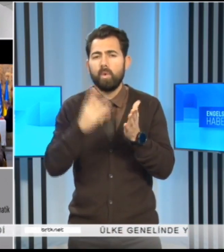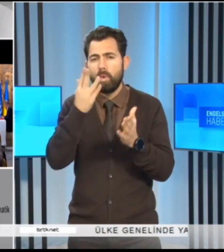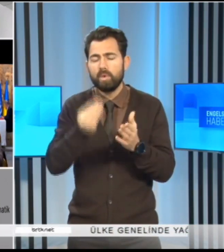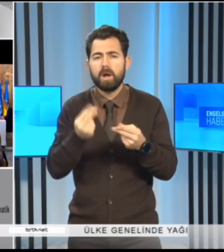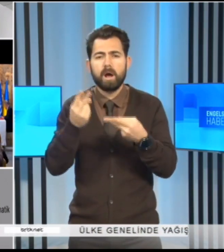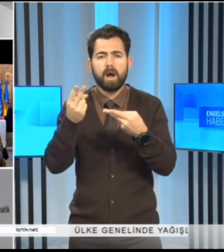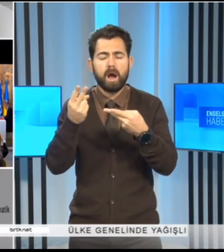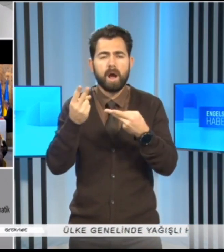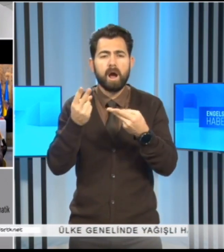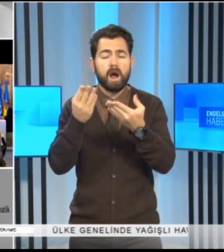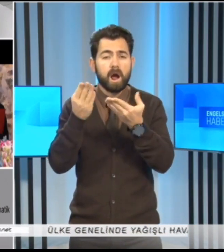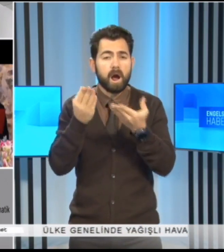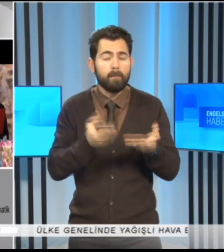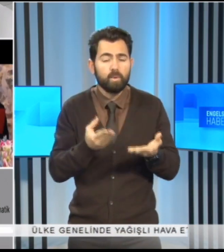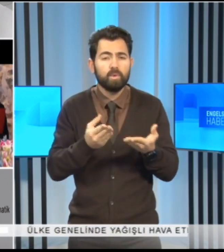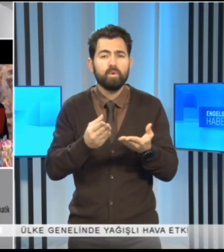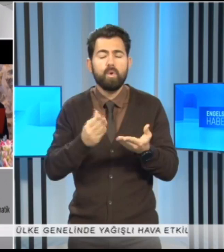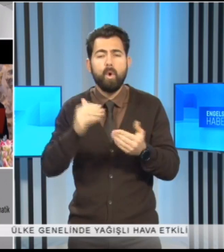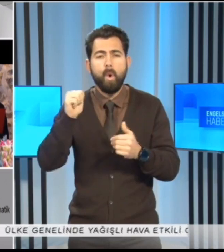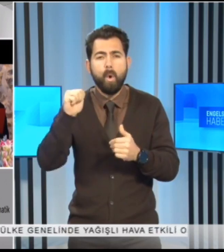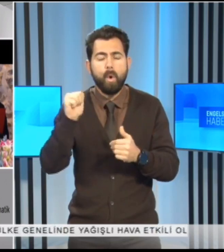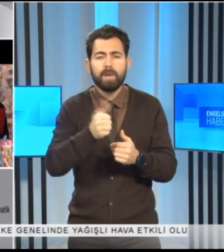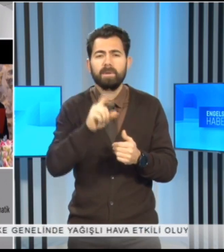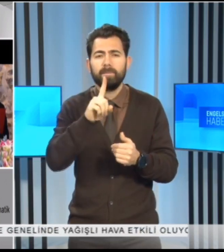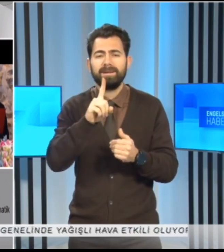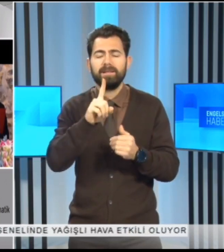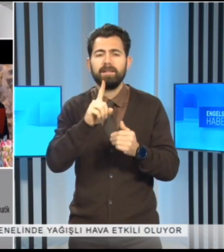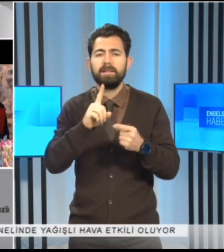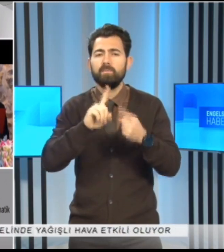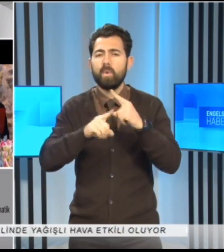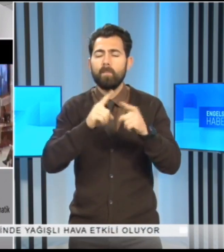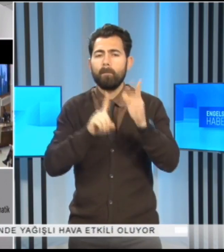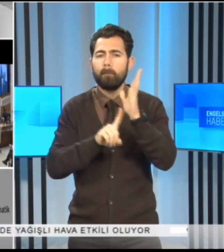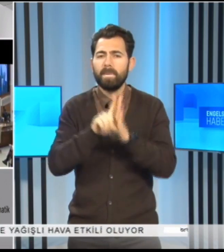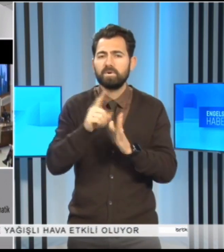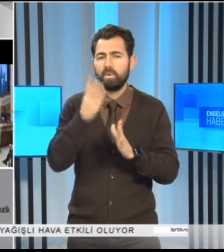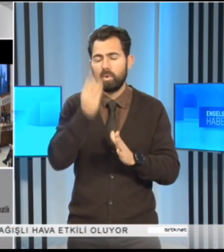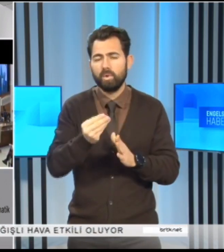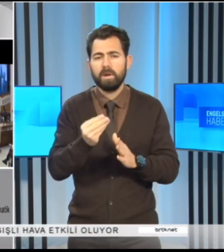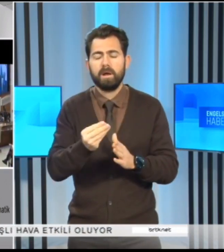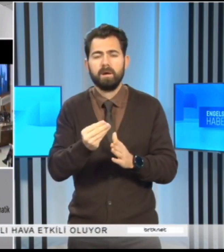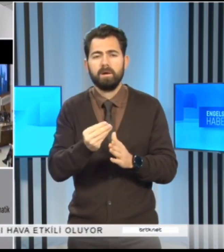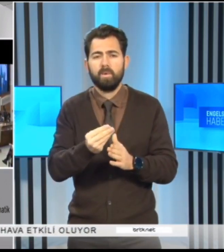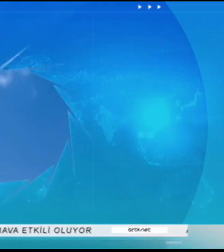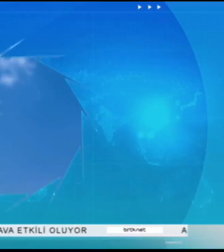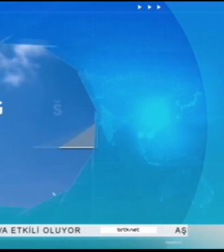önemli bir diplomatik başarı olarak kayıtlara geçirdiklerini hatırlattı.